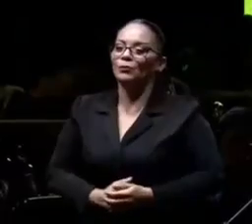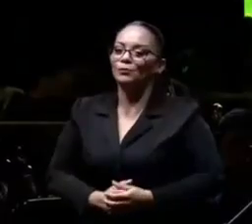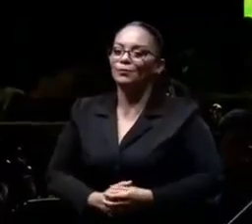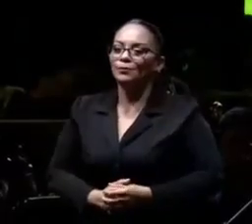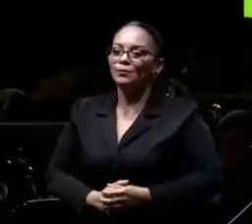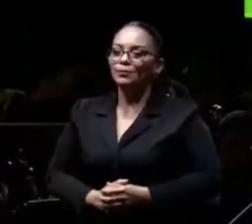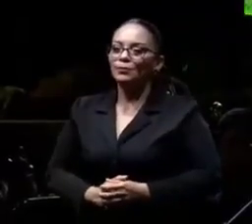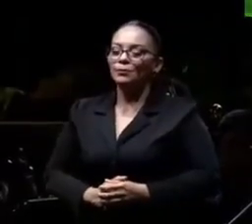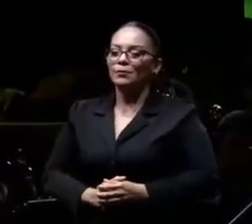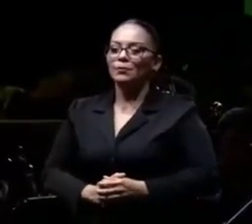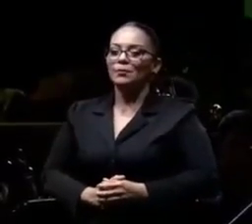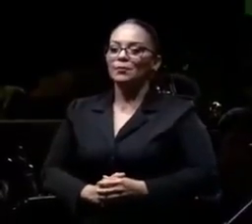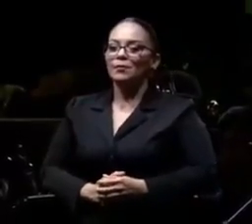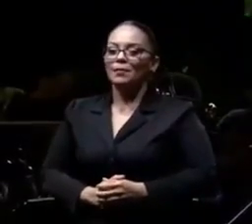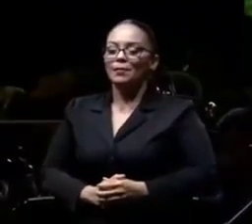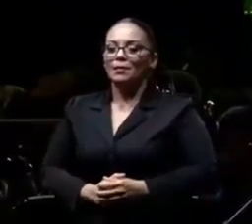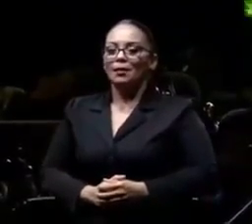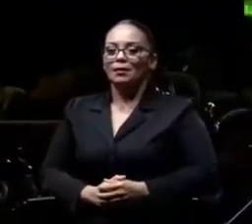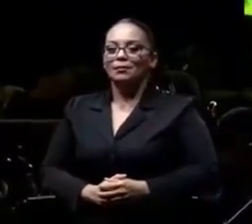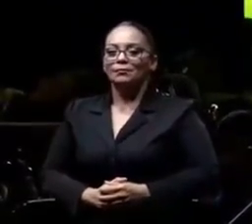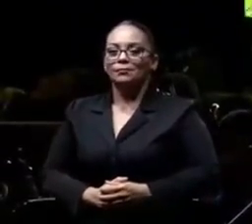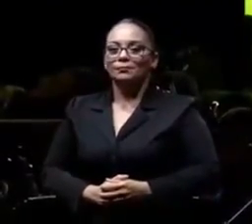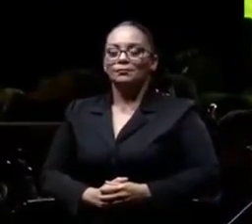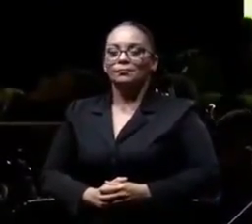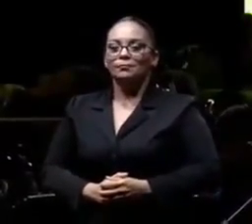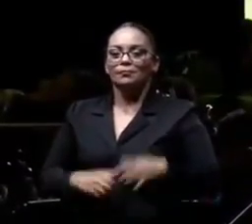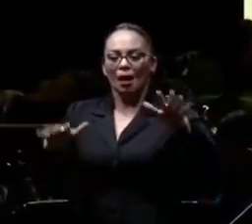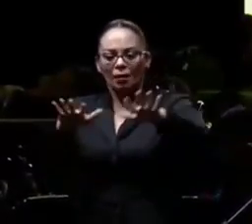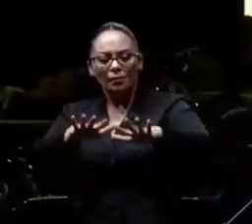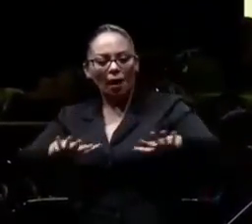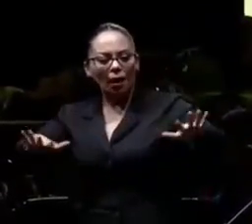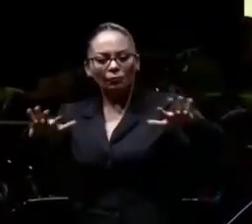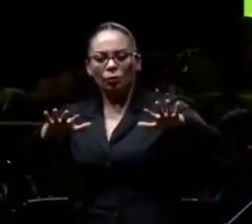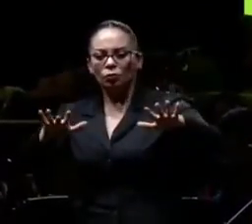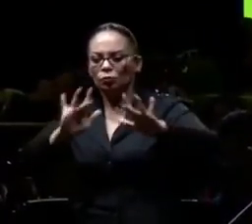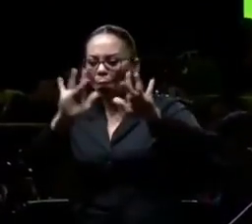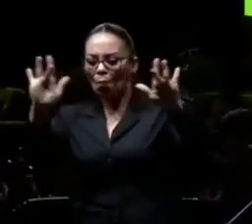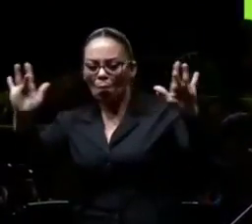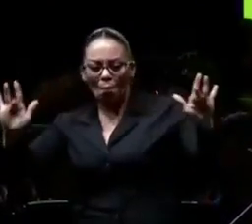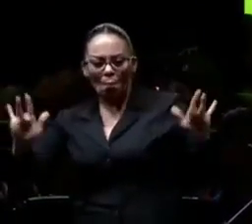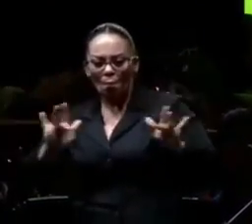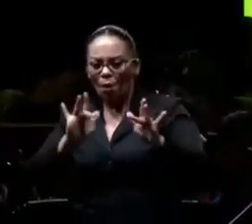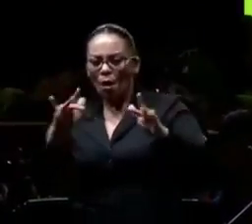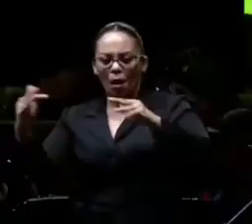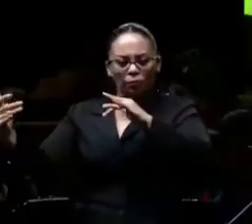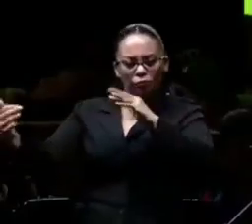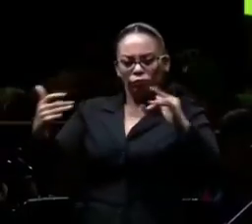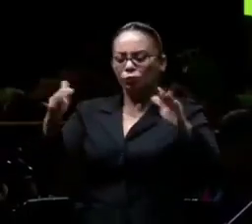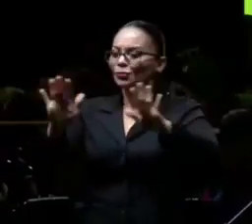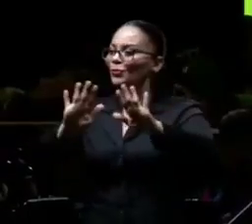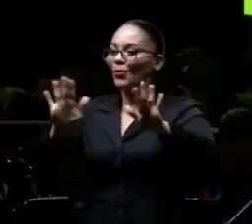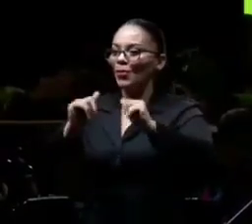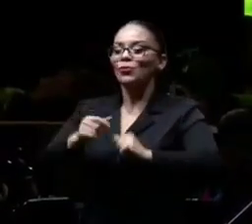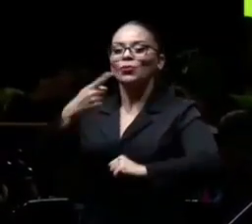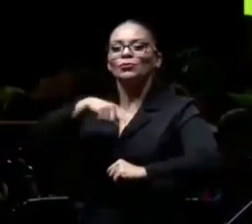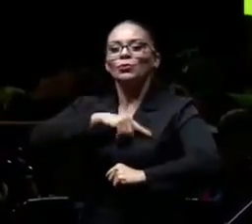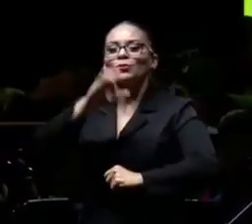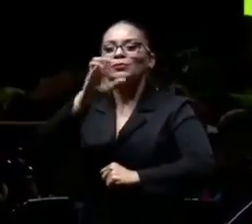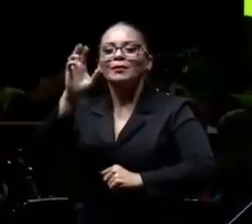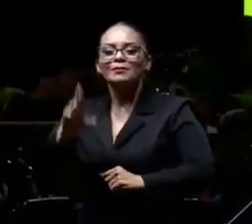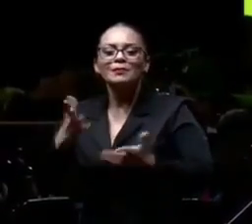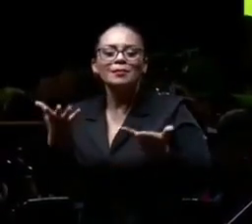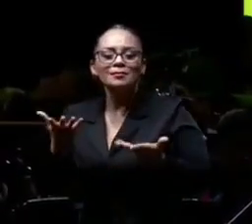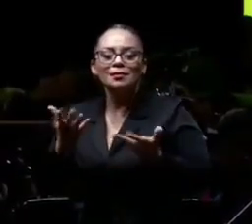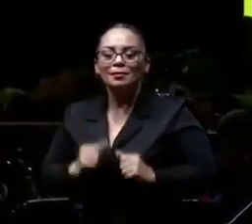En lugar de los desolados campos de batalla, los costarricenses conservamos